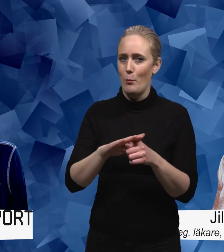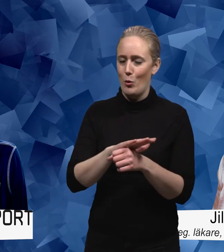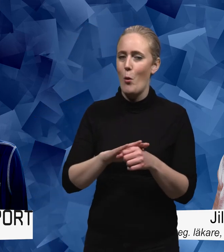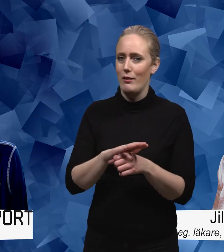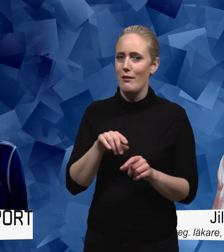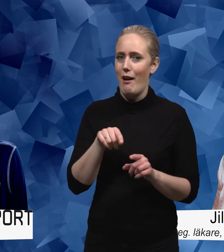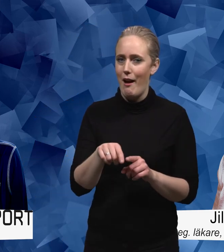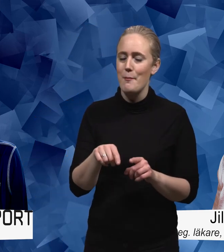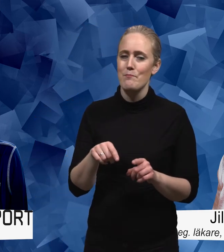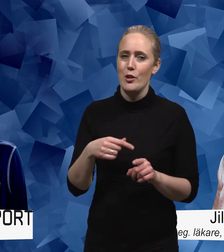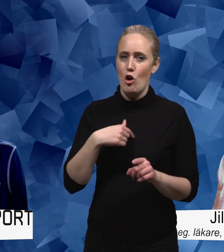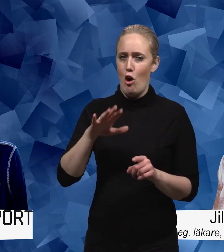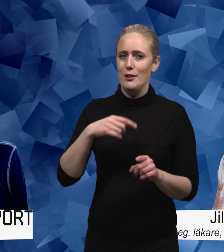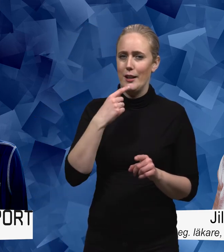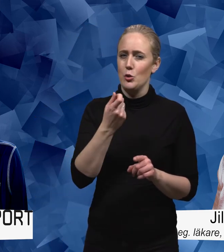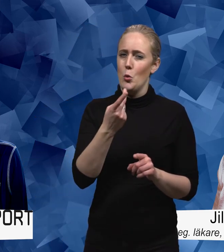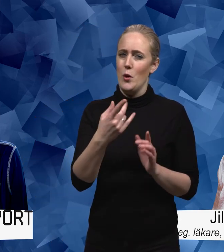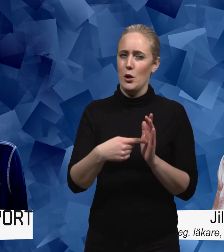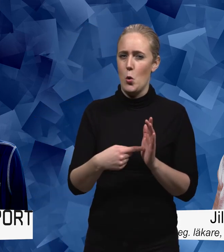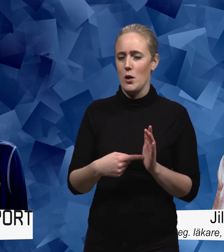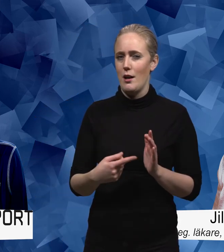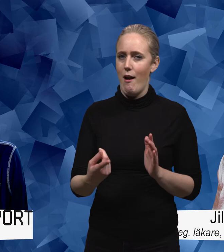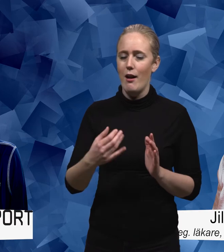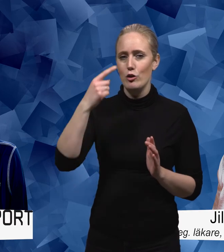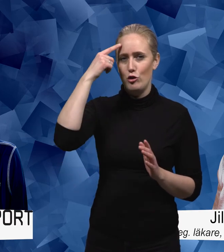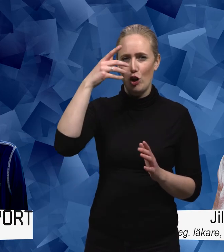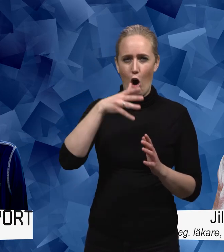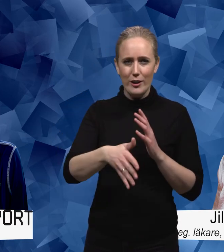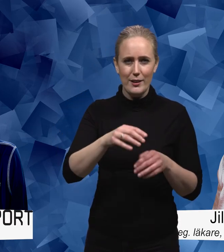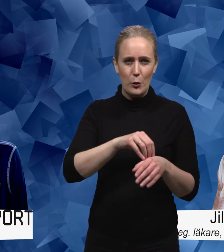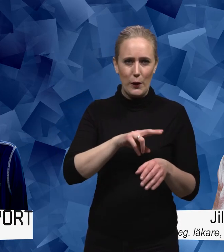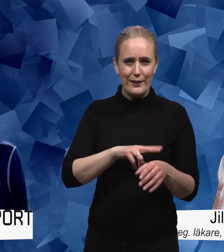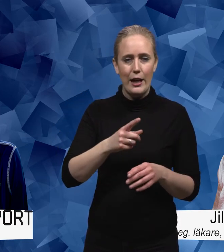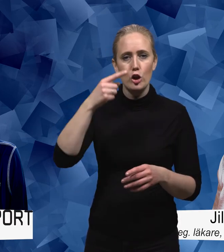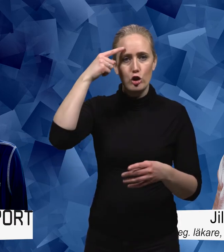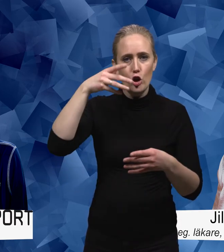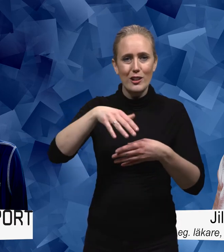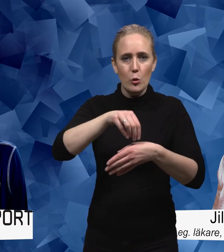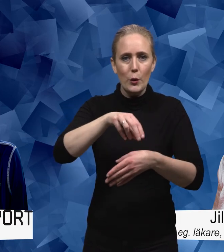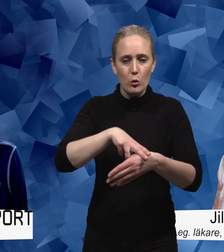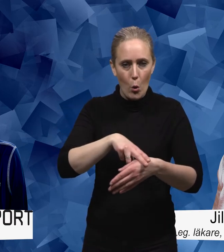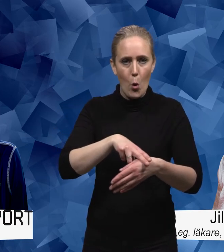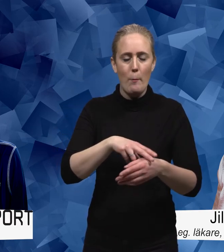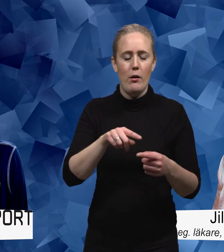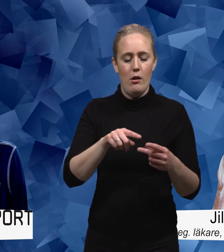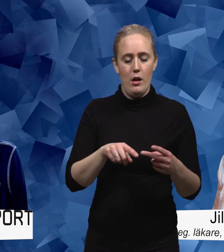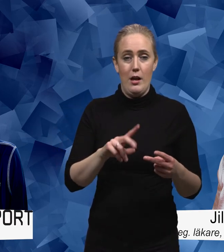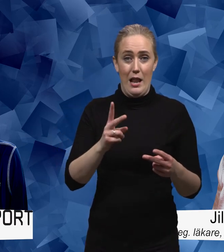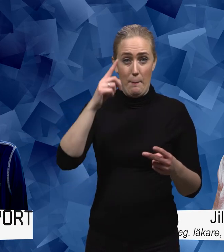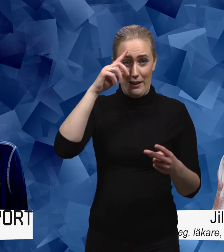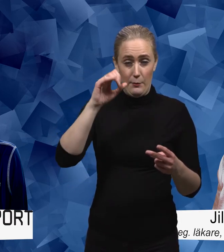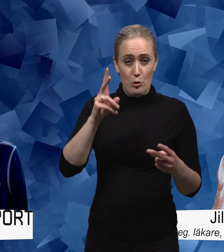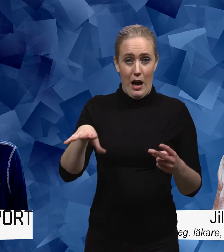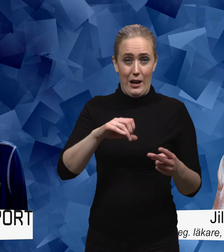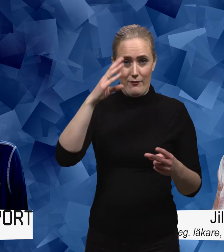ännu men jag har sagt några gånger psykiatrisk sjuklighet eller psykiska sjukdomar och sen har jag också använt begreppet som